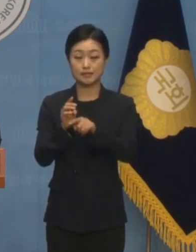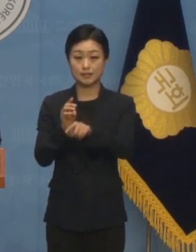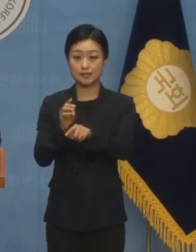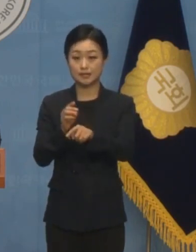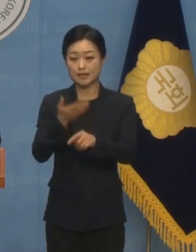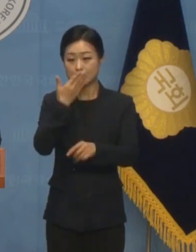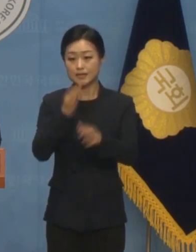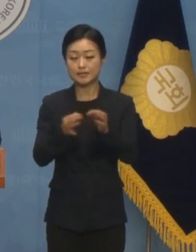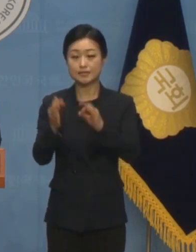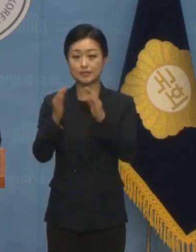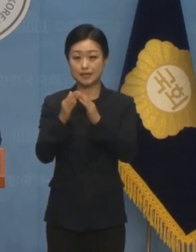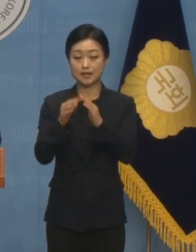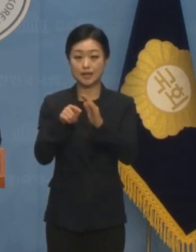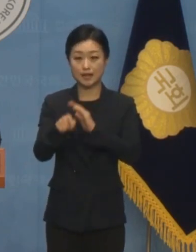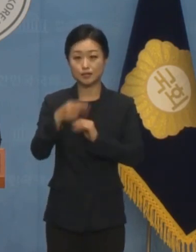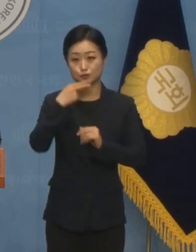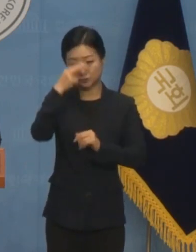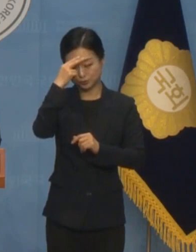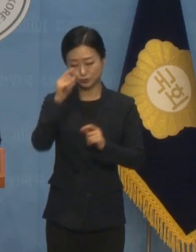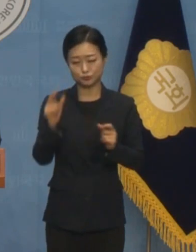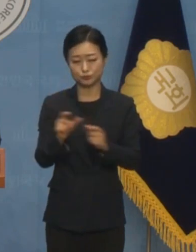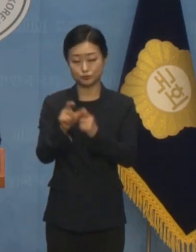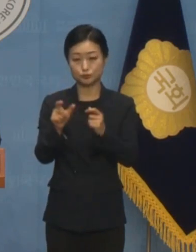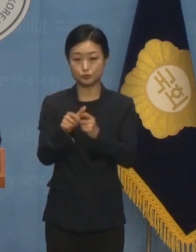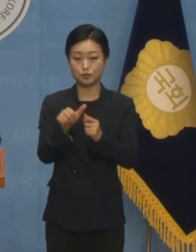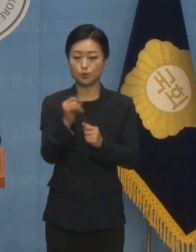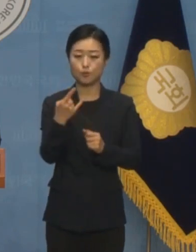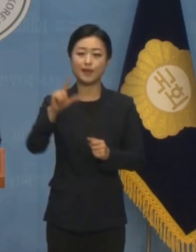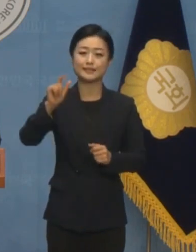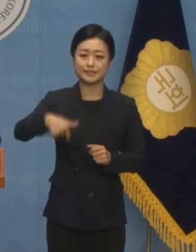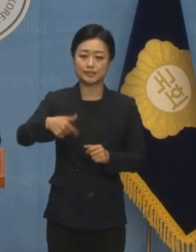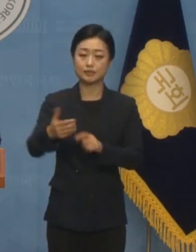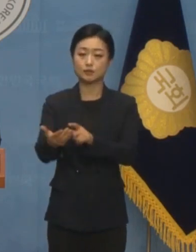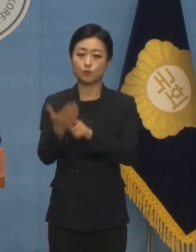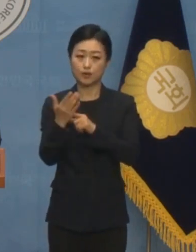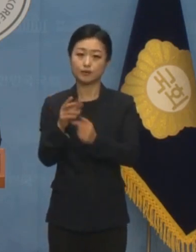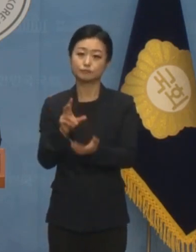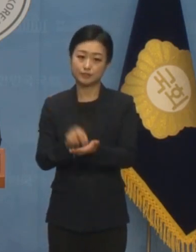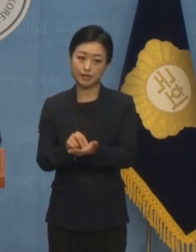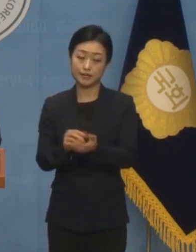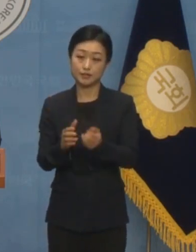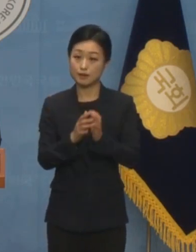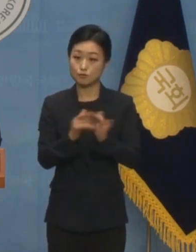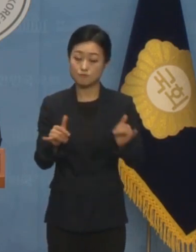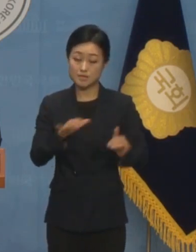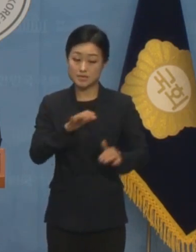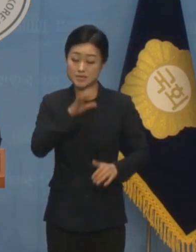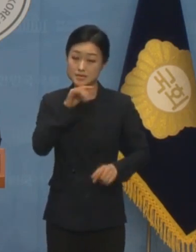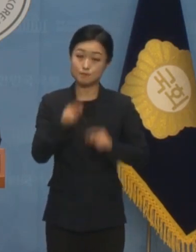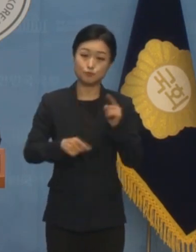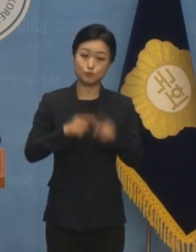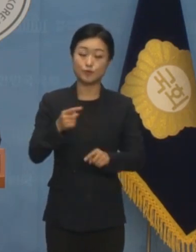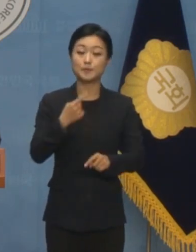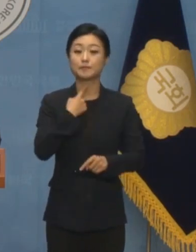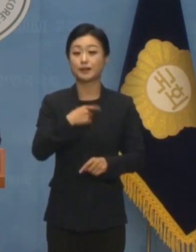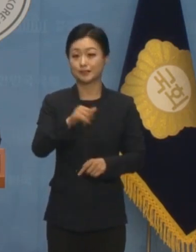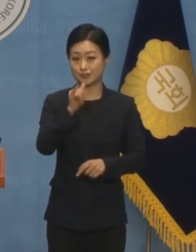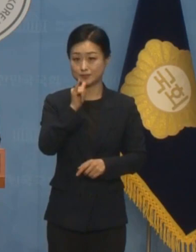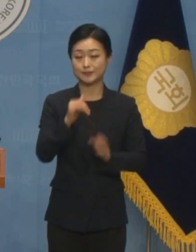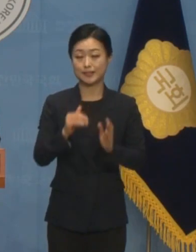식당에서 음주 감후 회식을 한 것이 언론에 공개되며 국민들의 큰 분노를